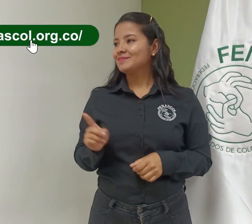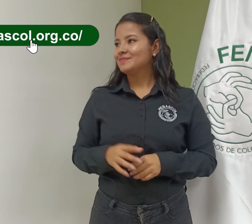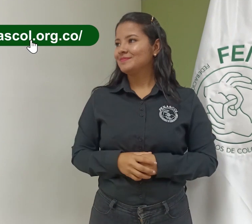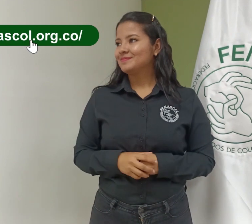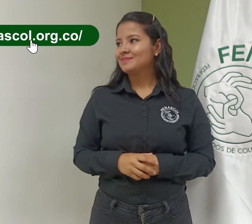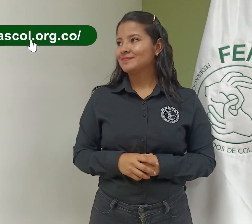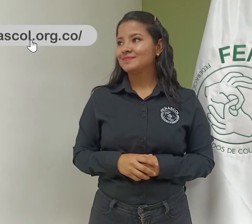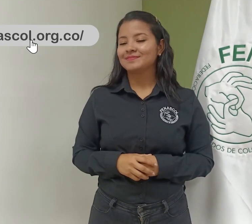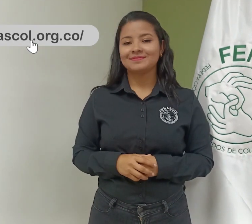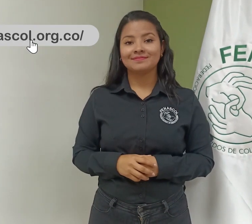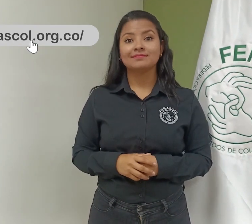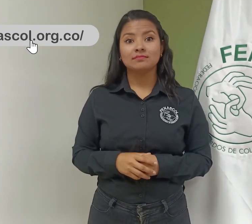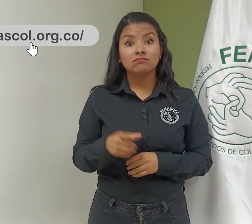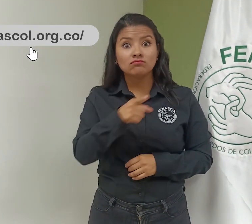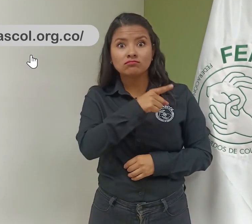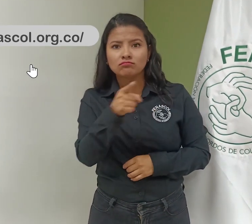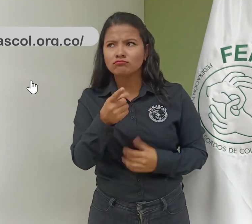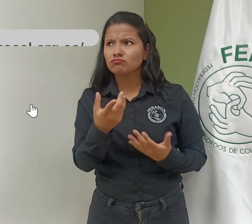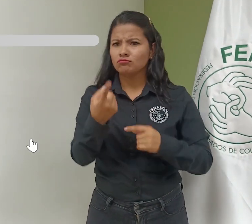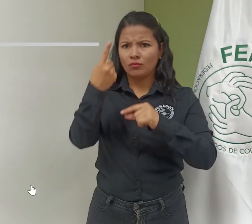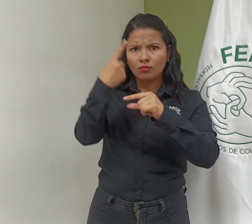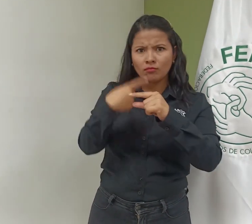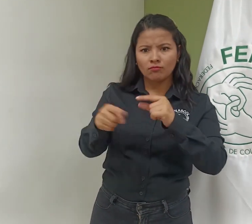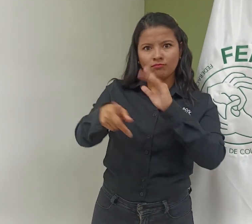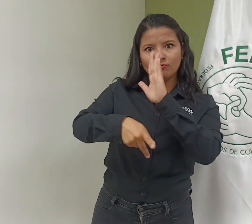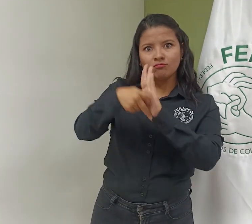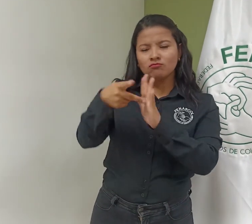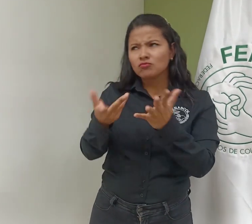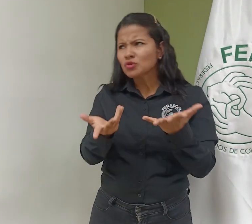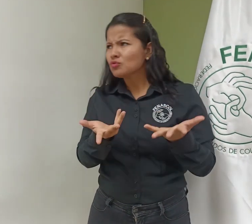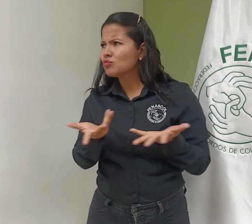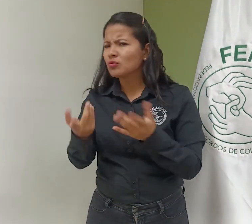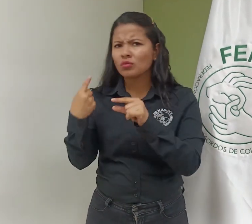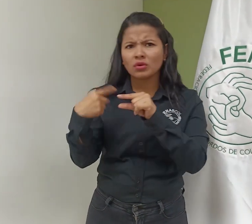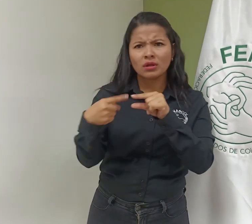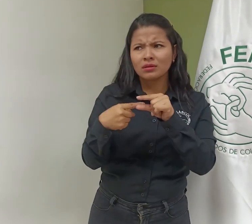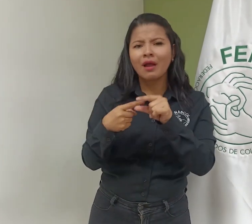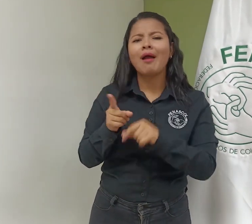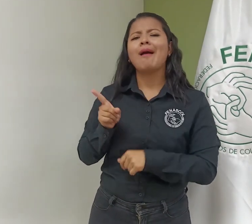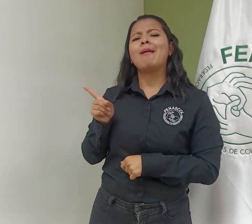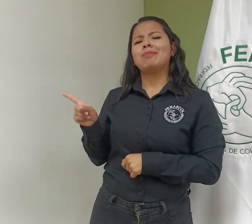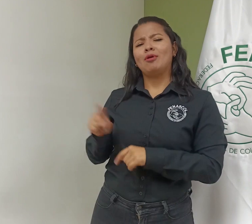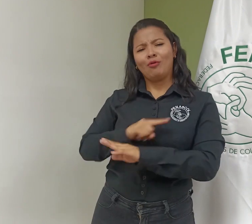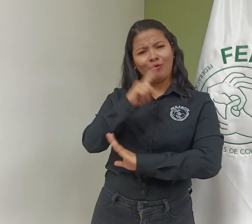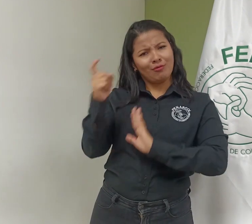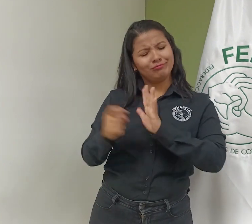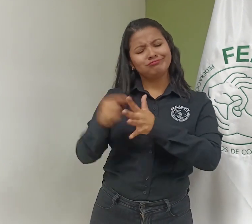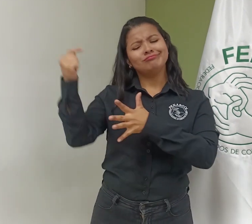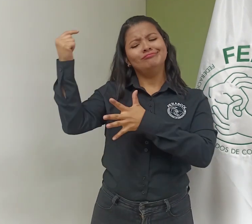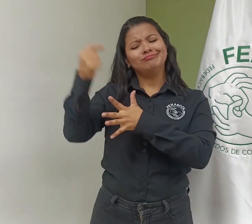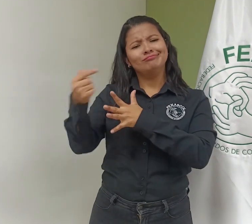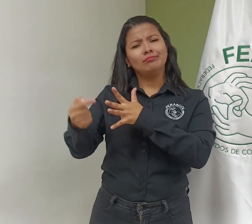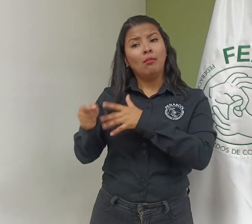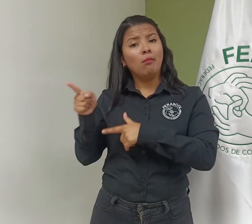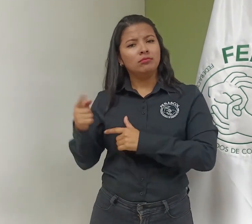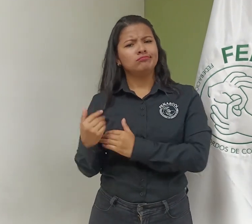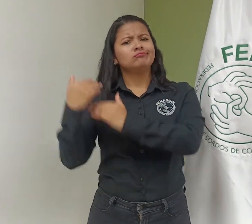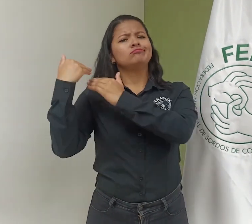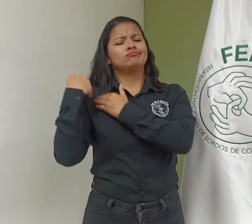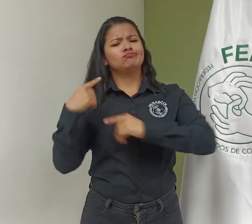Mira. Allí encontrarán el correo donde se debe enviar la hoja de vida y toda la información sobre la convocatoria laboral.